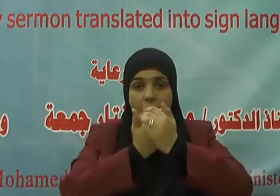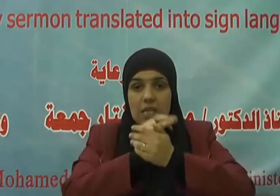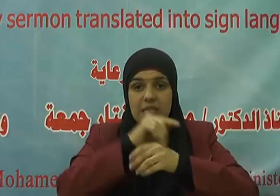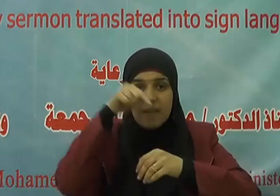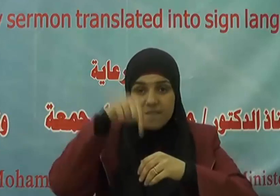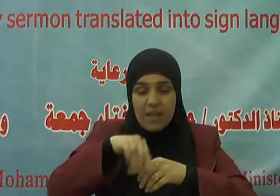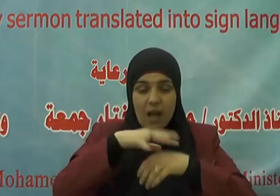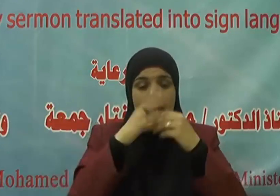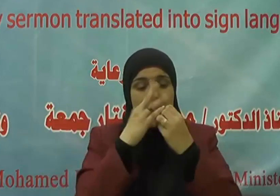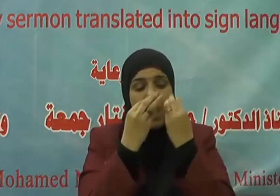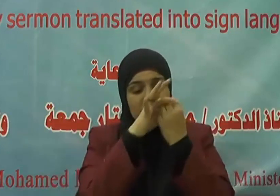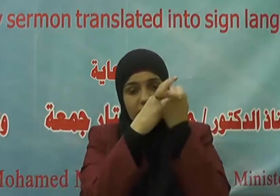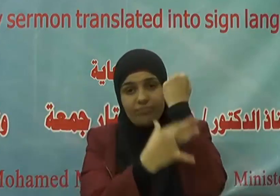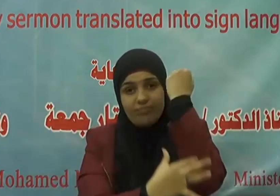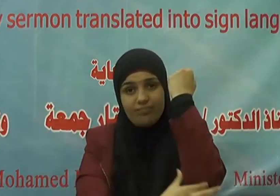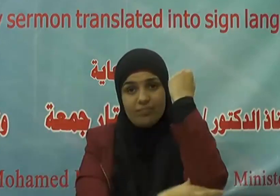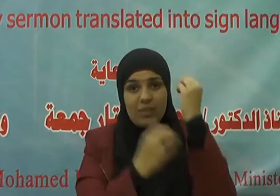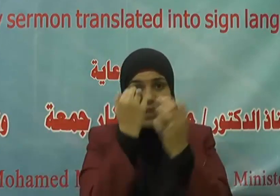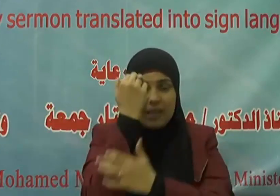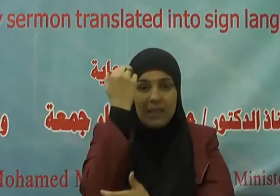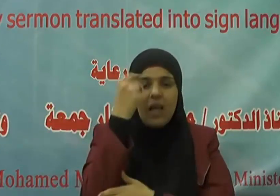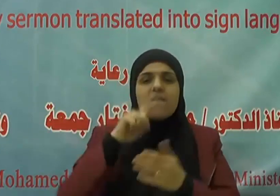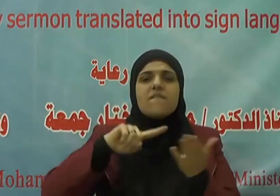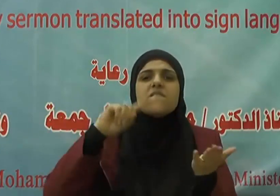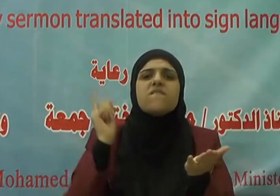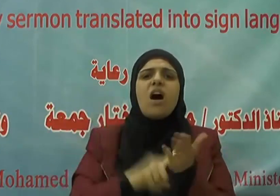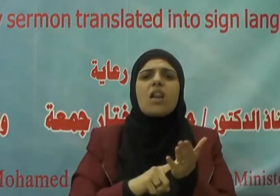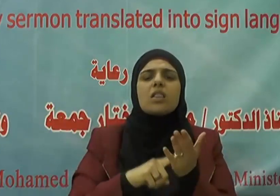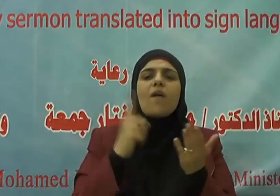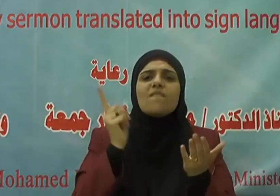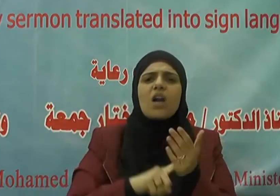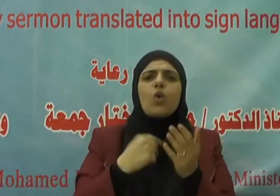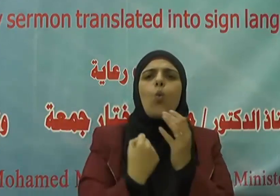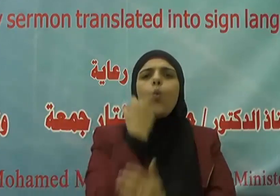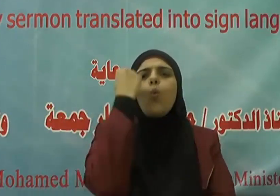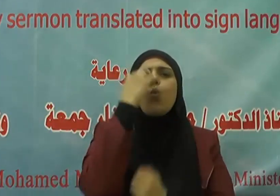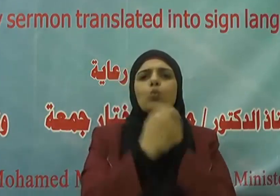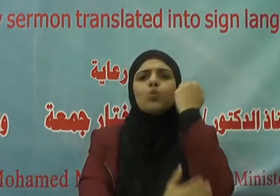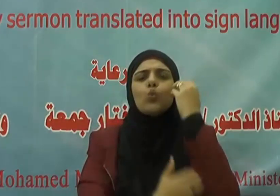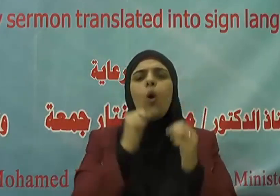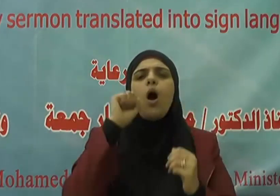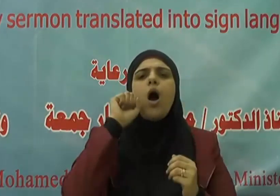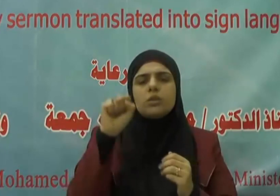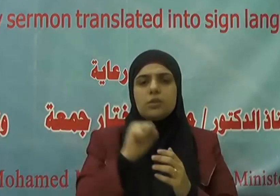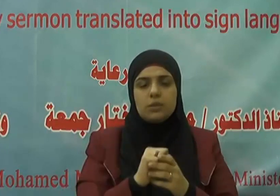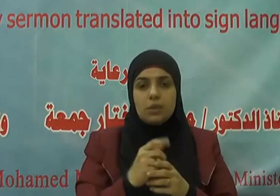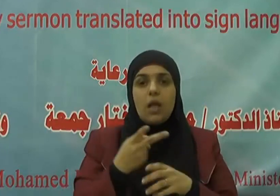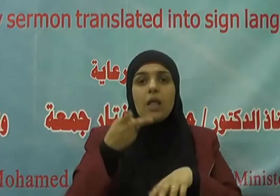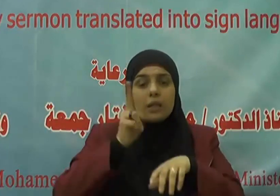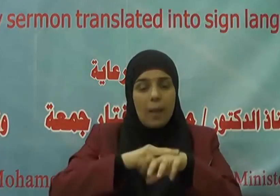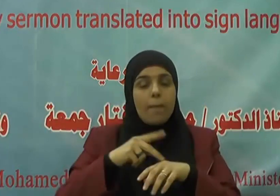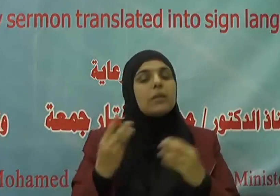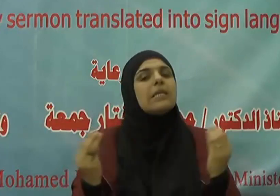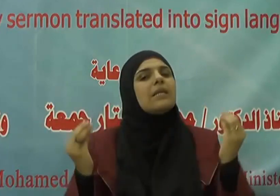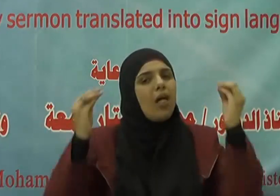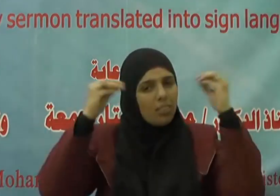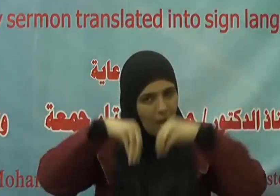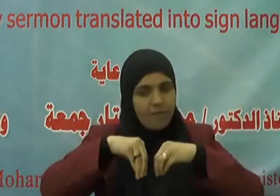مع المرفقين أحد فرائض الوضوء يضاف إلى ذلك